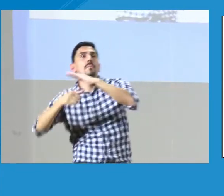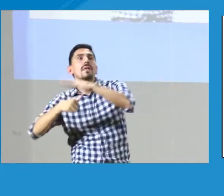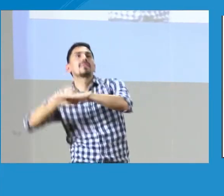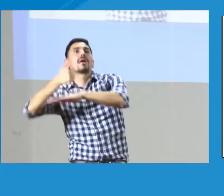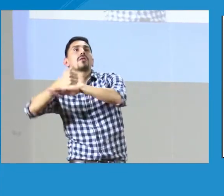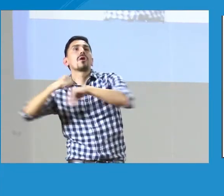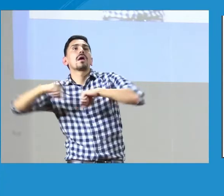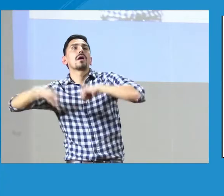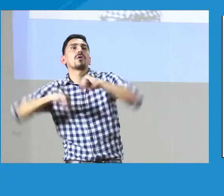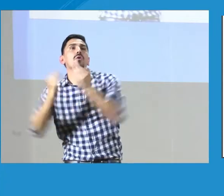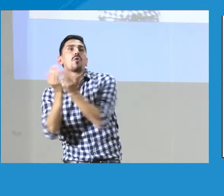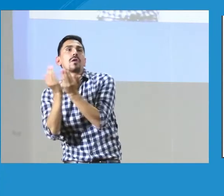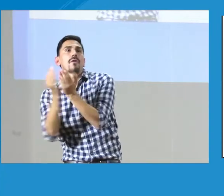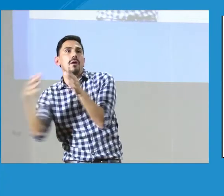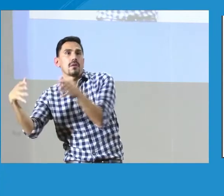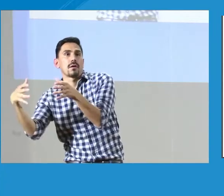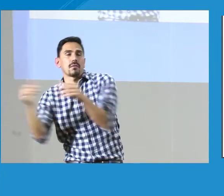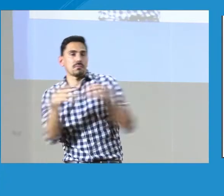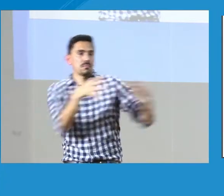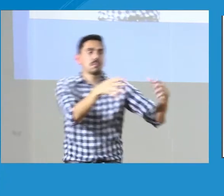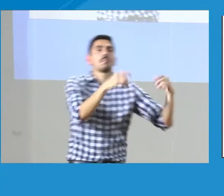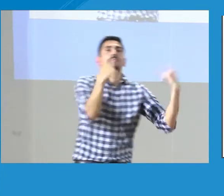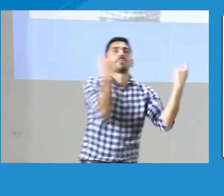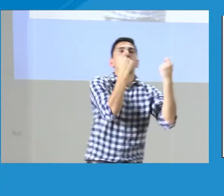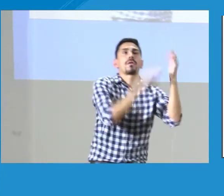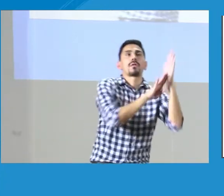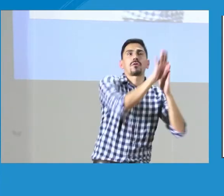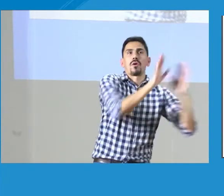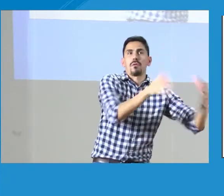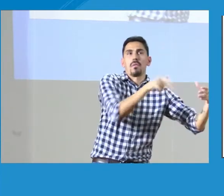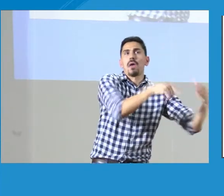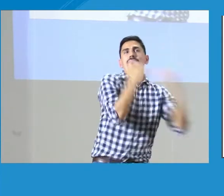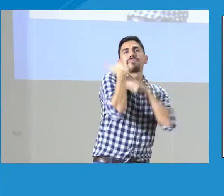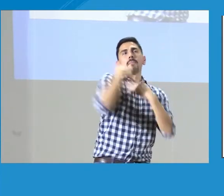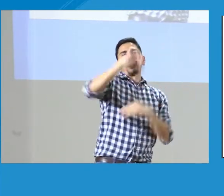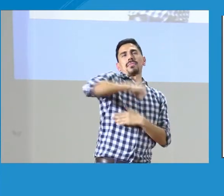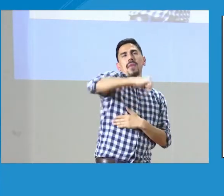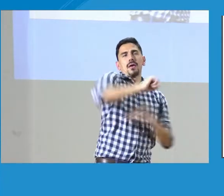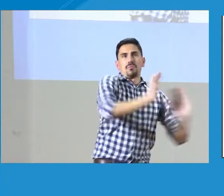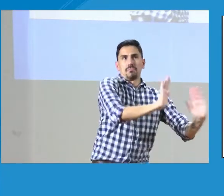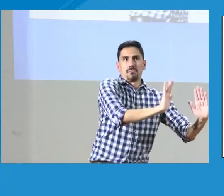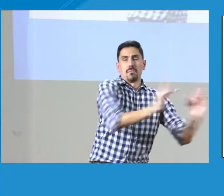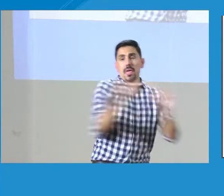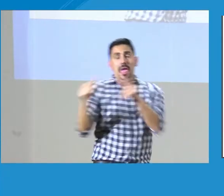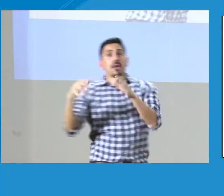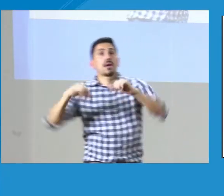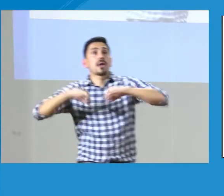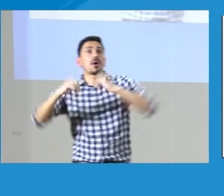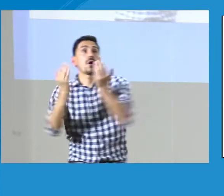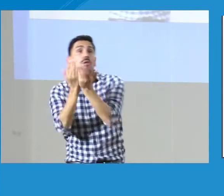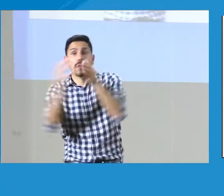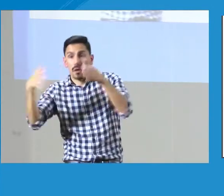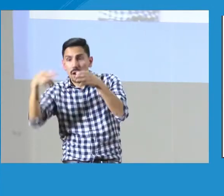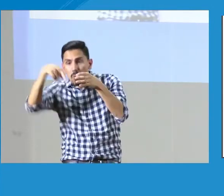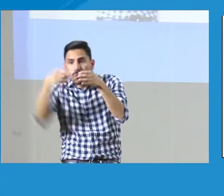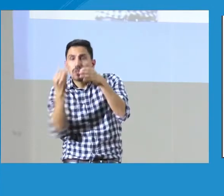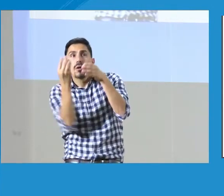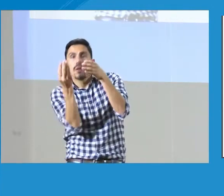subdirecciones. La una es la subdirección educativa y la otra es la de desarrollo web. Esta